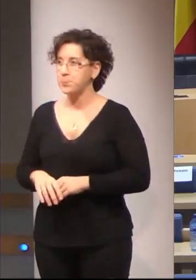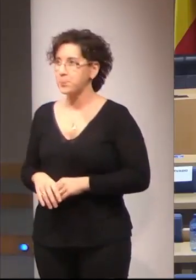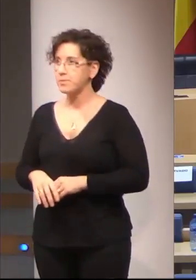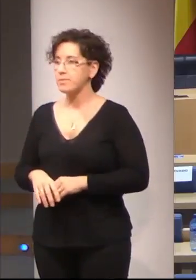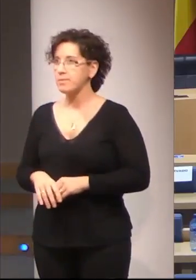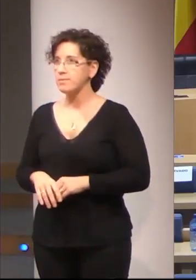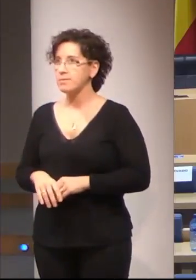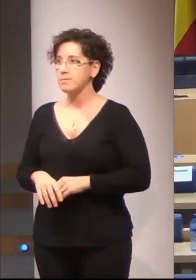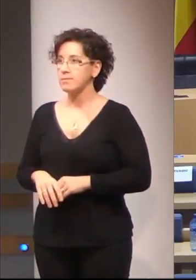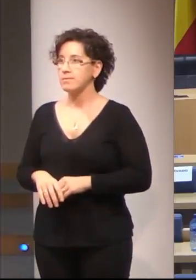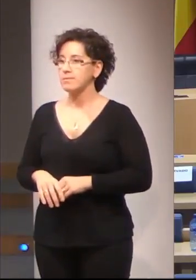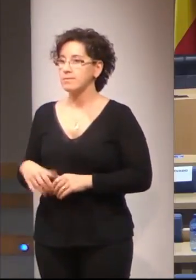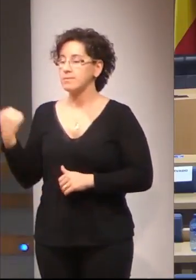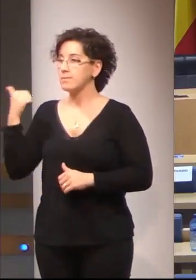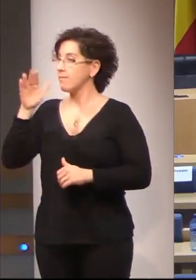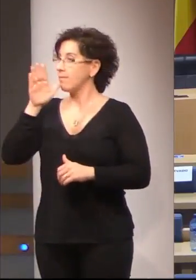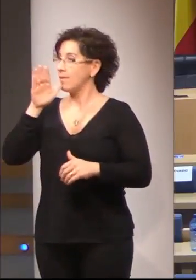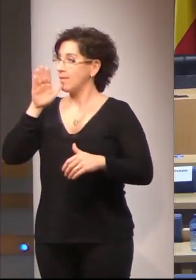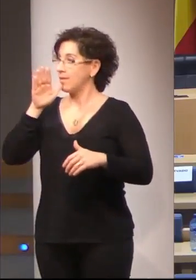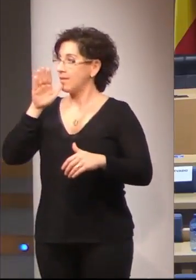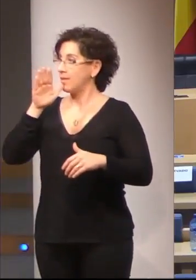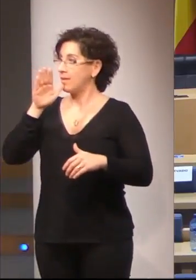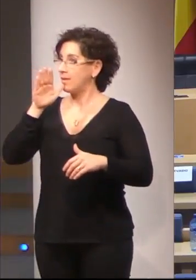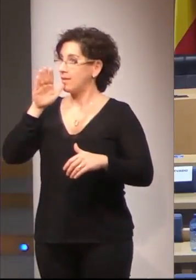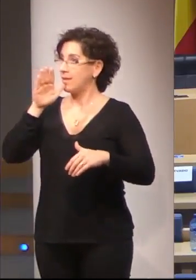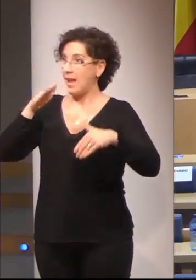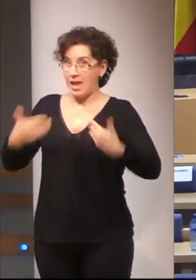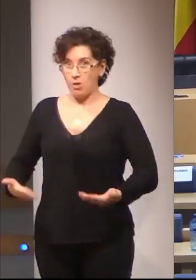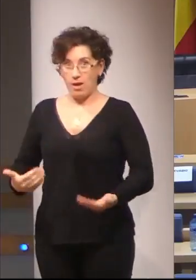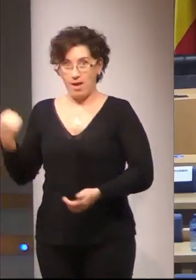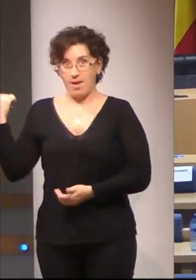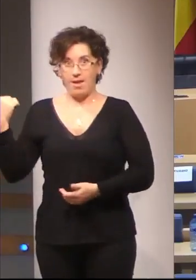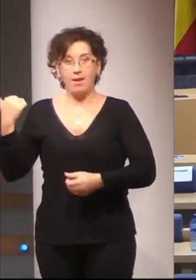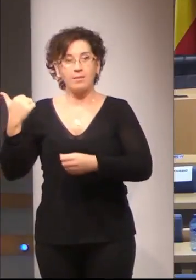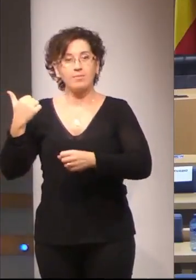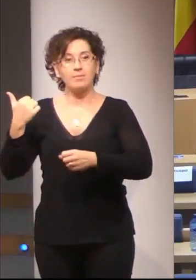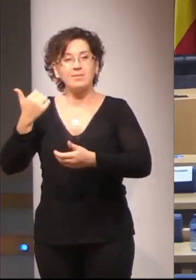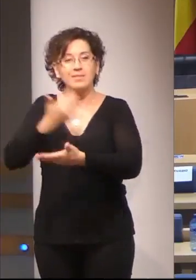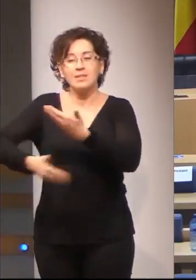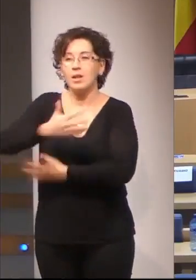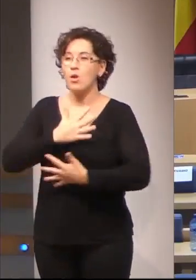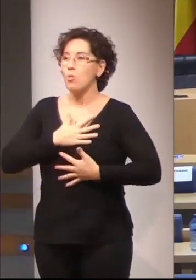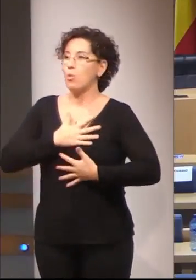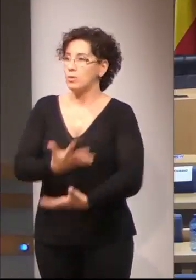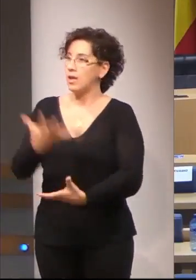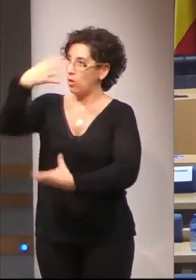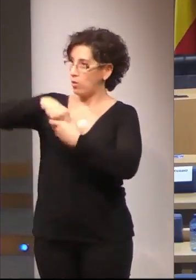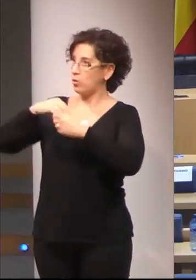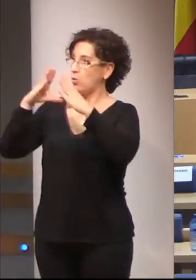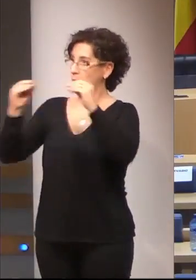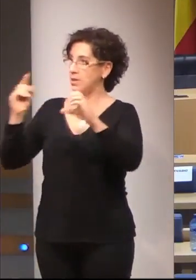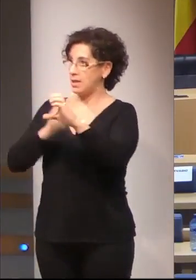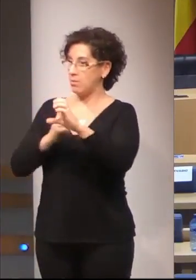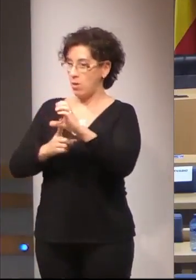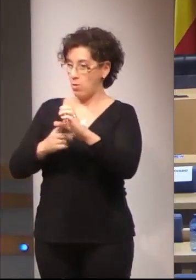Actualmente permanece, está realizando voluntariado de la Universidad de Extremadura desde 2006 hasta